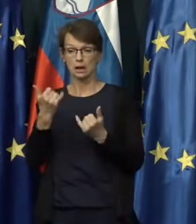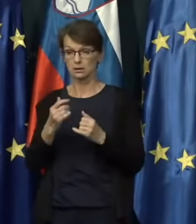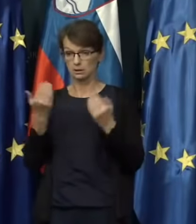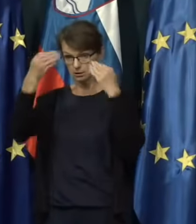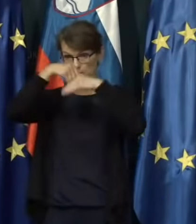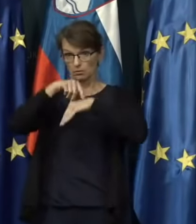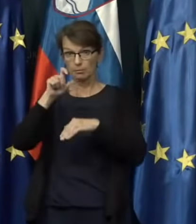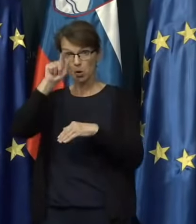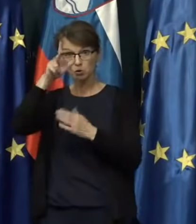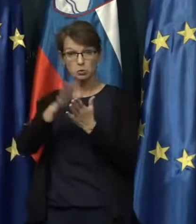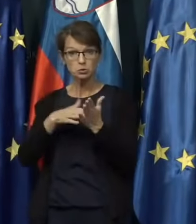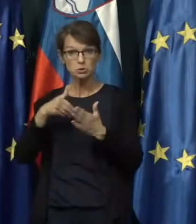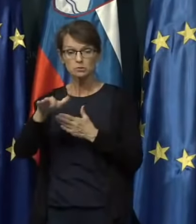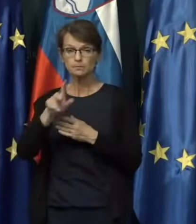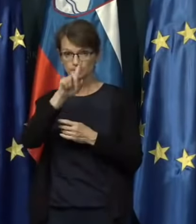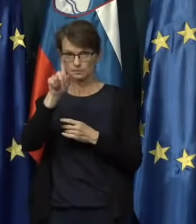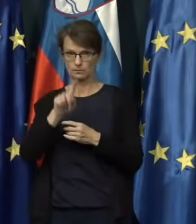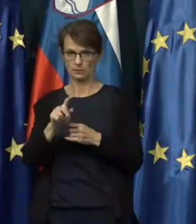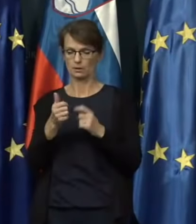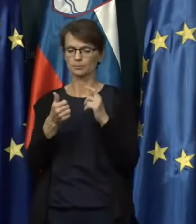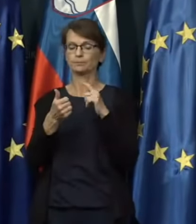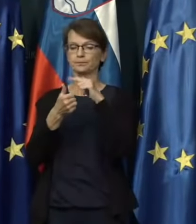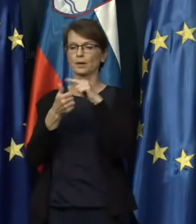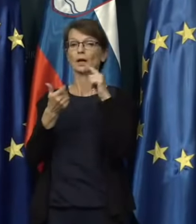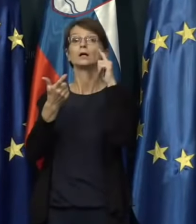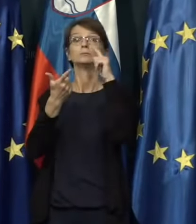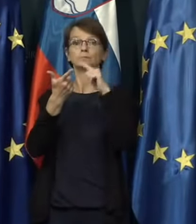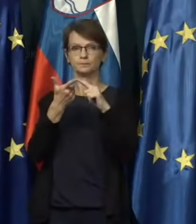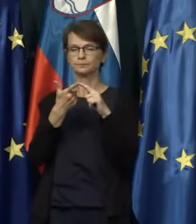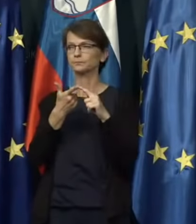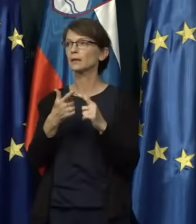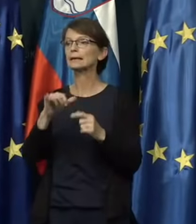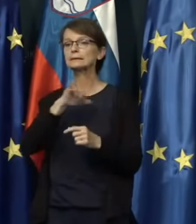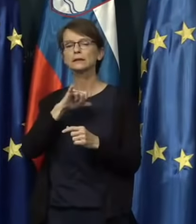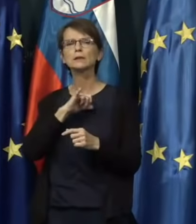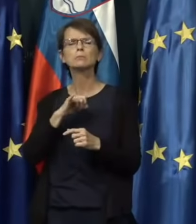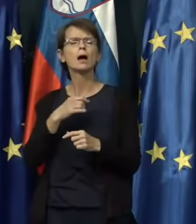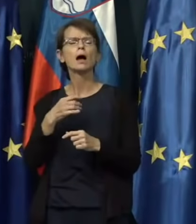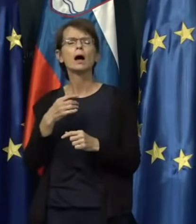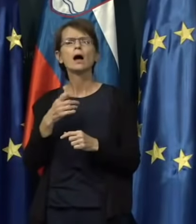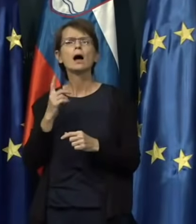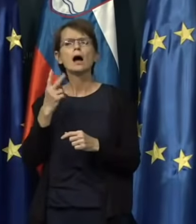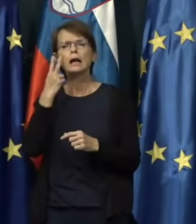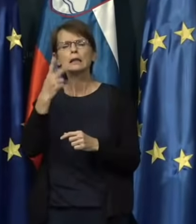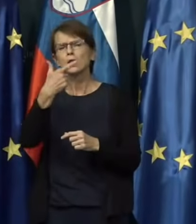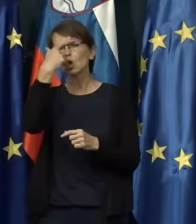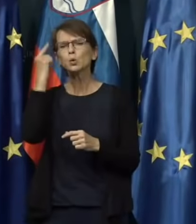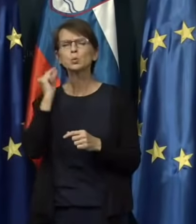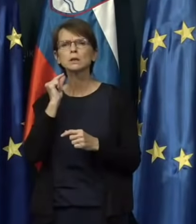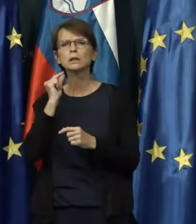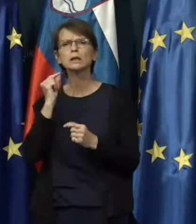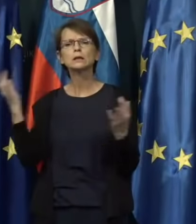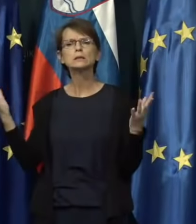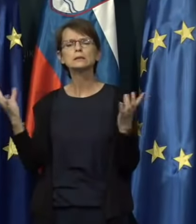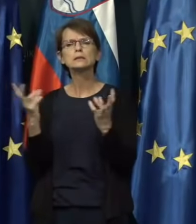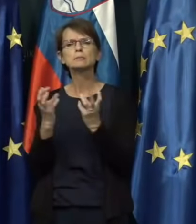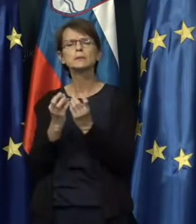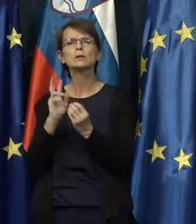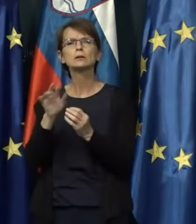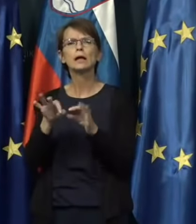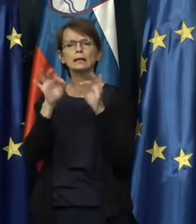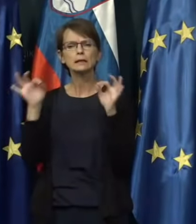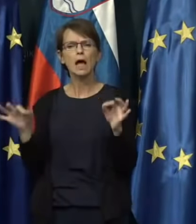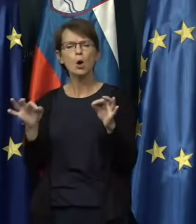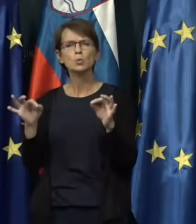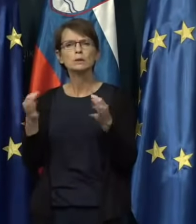noči. Potem me zanima, kaj je zdaj glede zbiranja ljudi na tih javnih krajih, je ta številka še